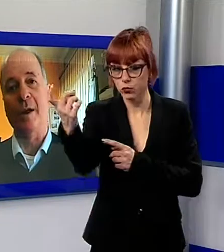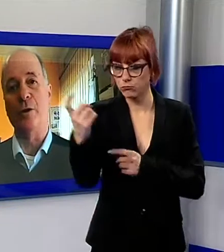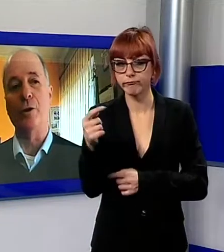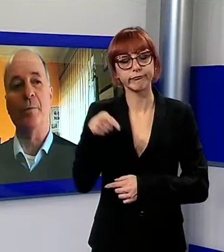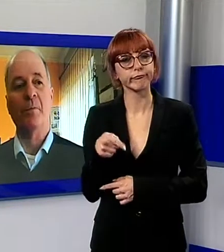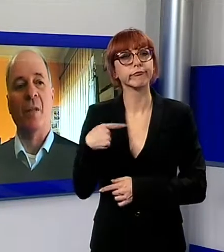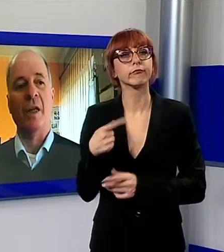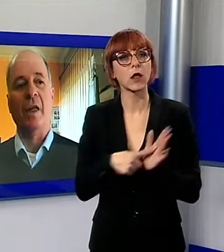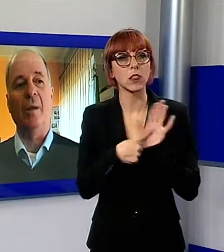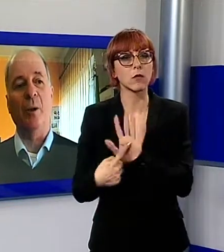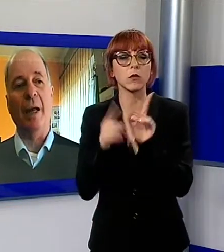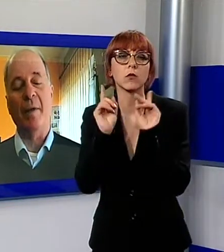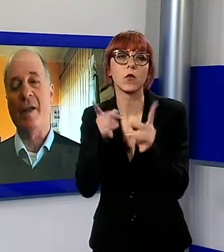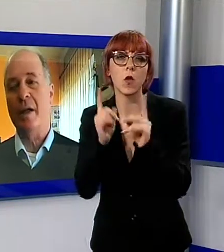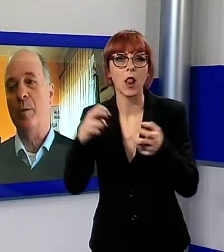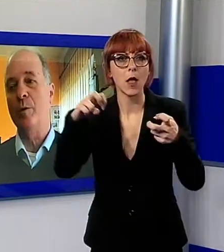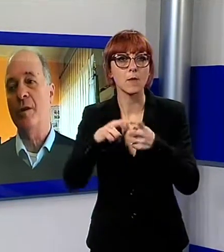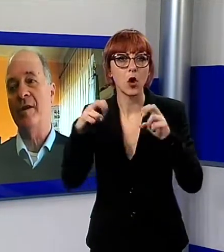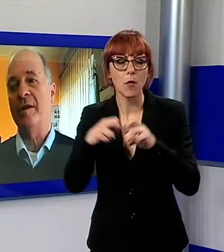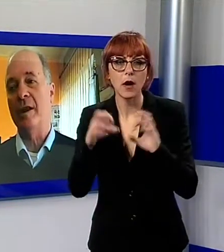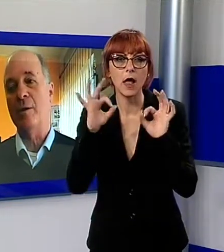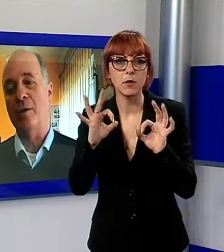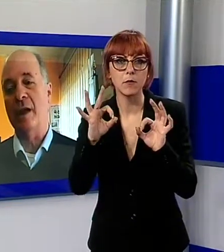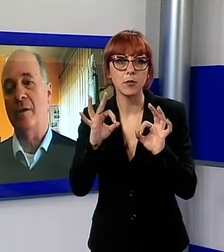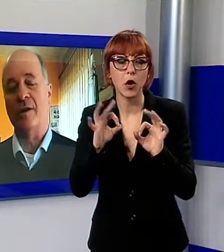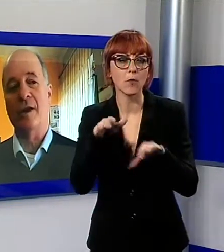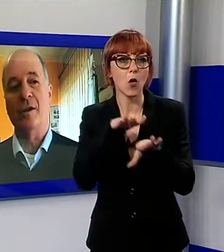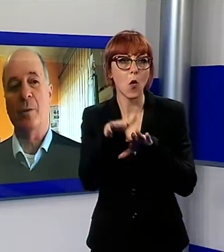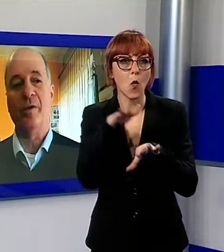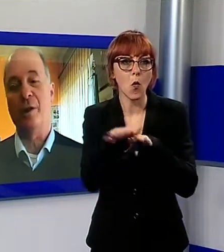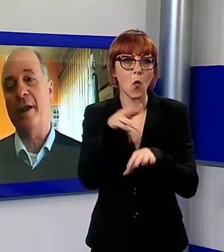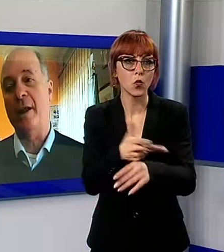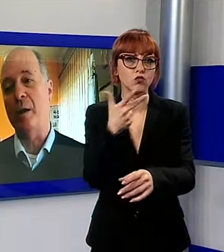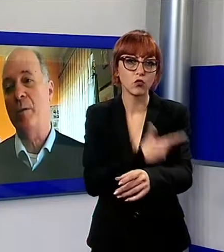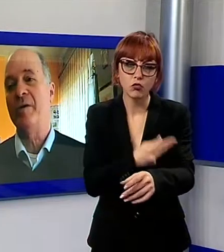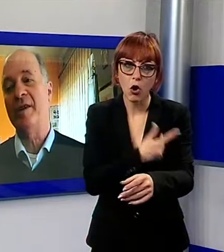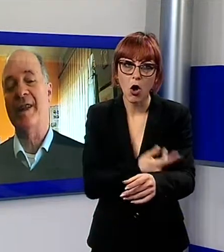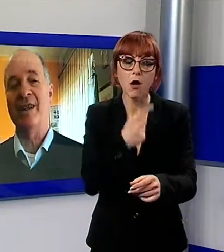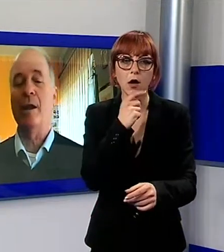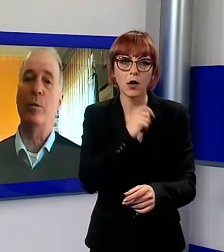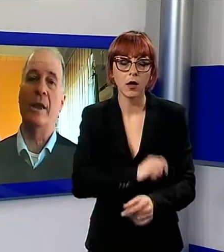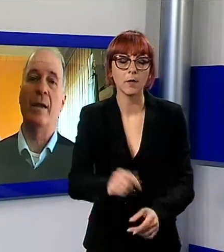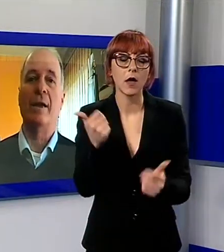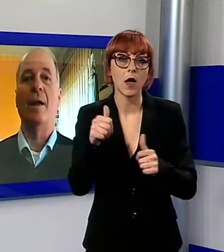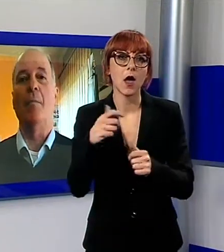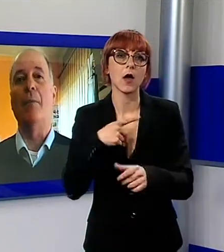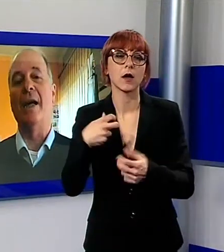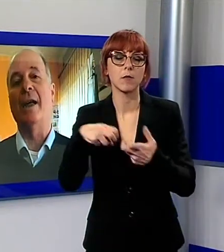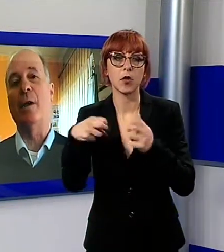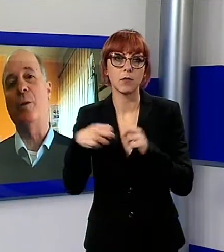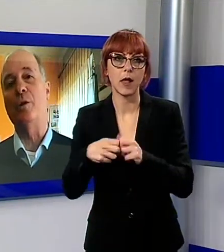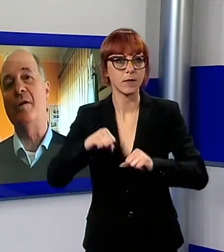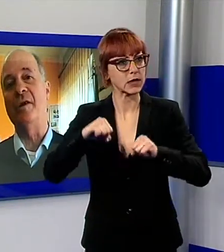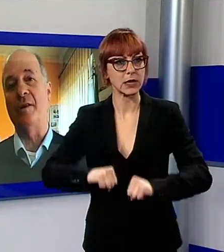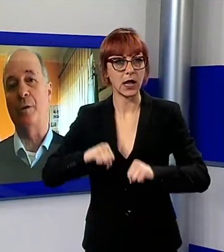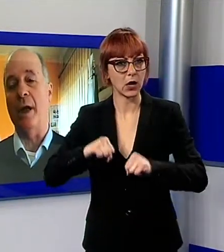ragazzi quali sono i problemi sia da un punto di vista dell'uso della sostanza stupefacente, da un punto di vista della salute, ma